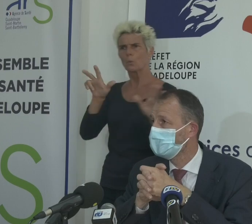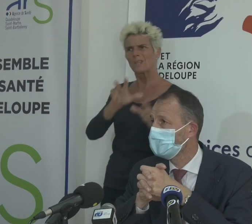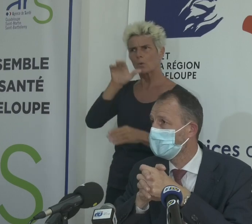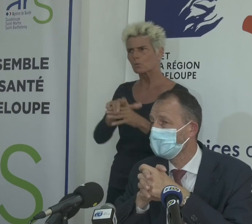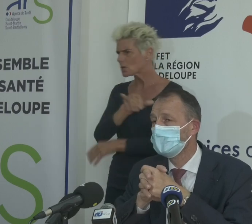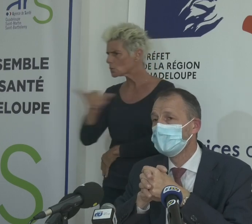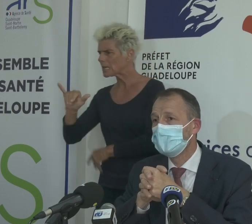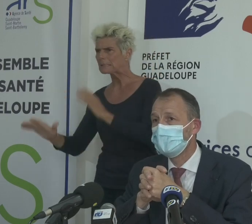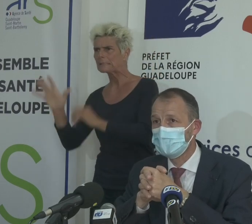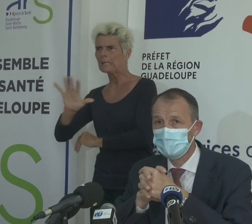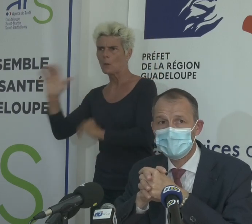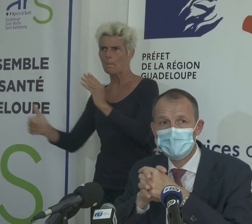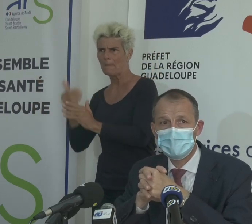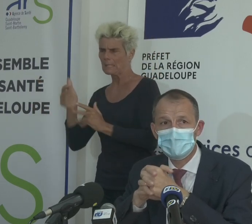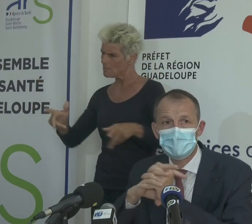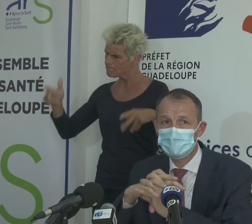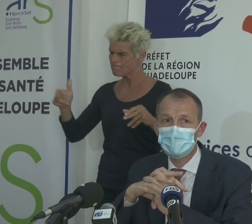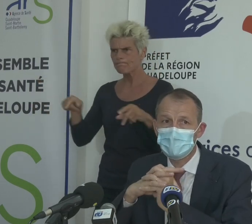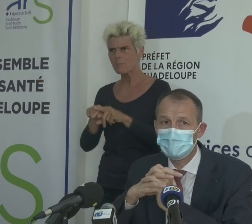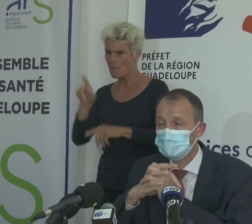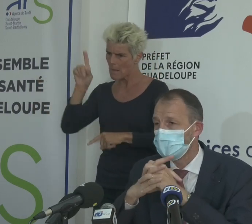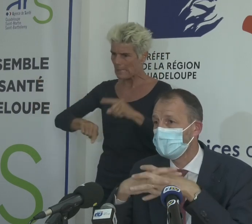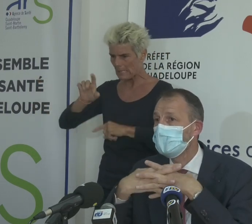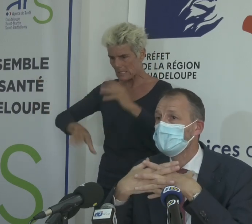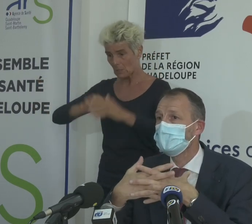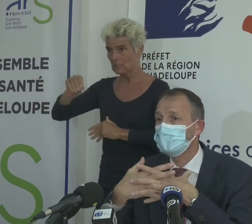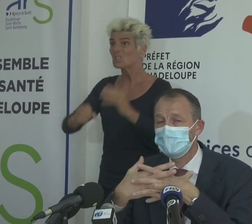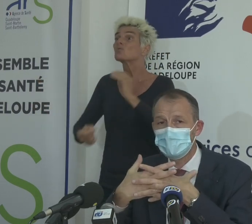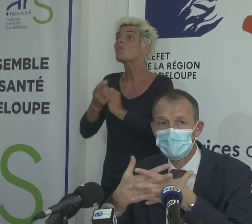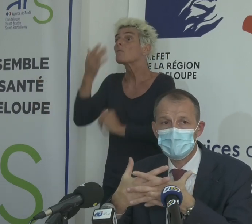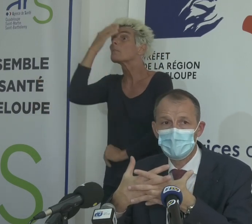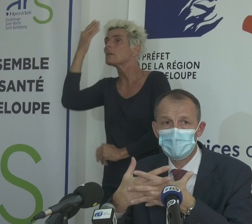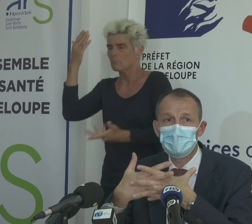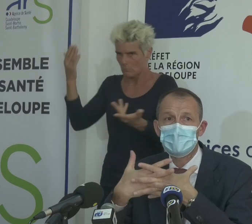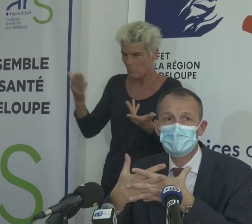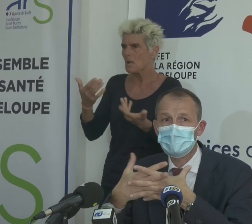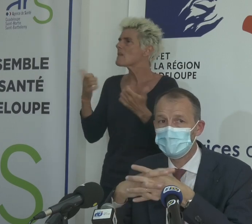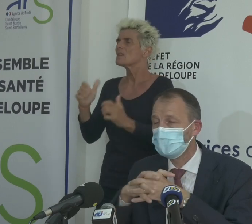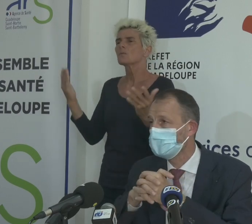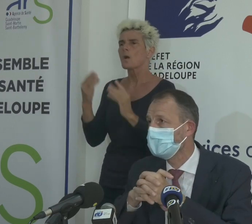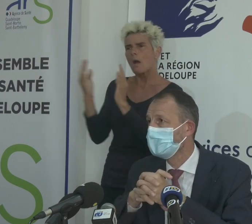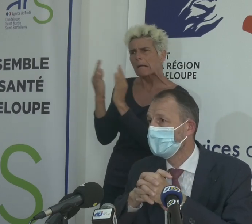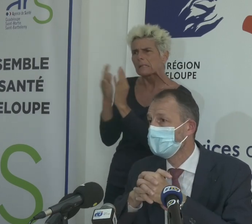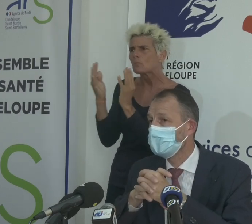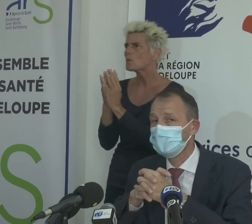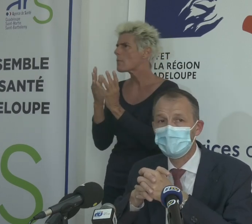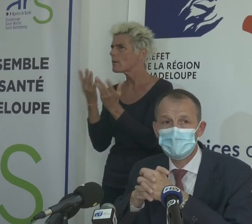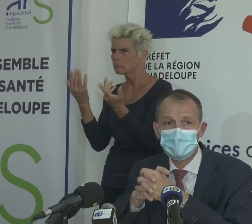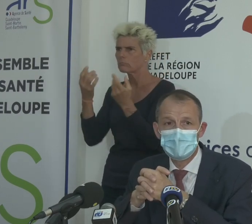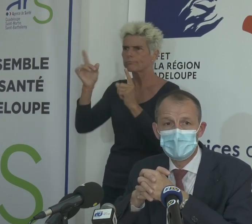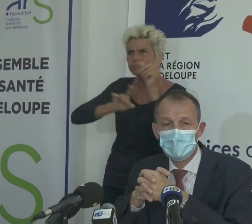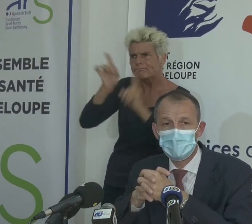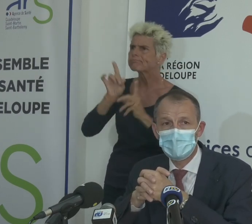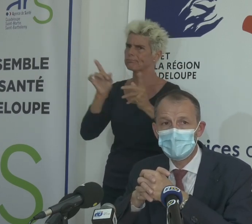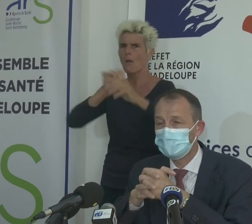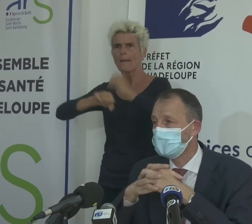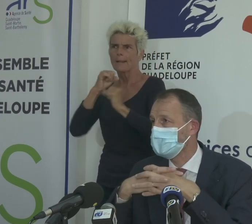Il faut continuer à le faire. Il faut continuer à respecter cette règle. Cette règle, elle vise simplement à éviter qu'il y ait des rassemblements le soir, qu'il y des rassemblements, notamment des fêtes,